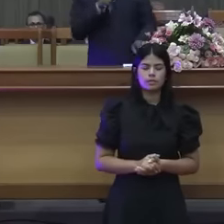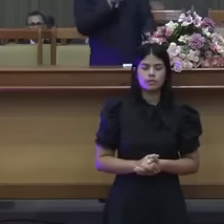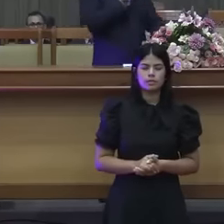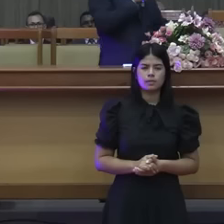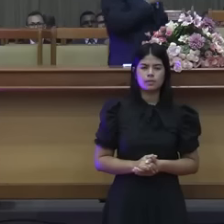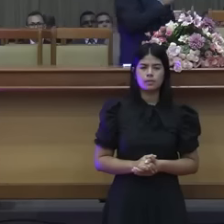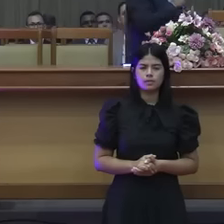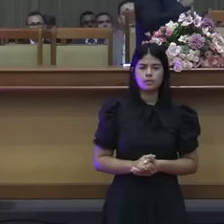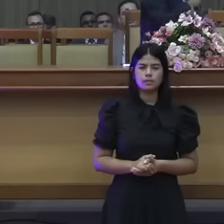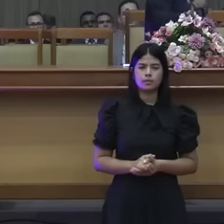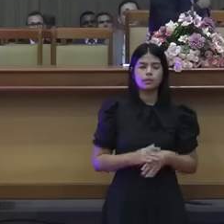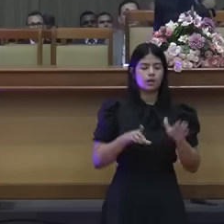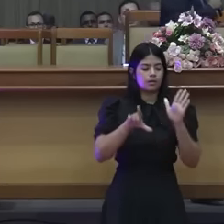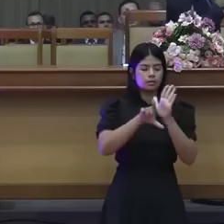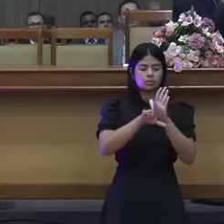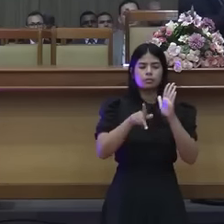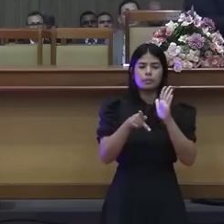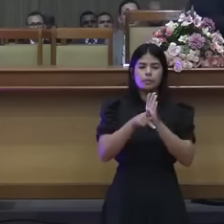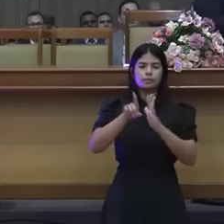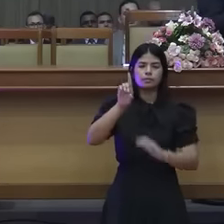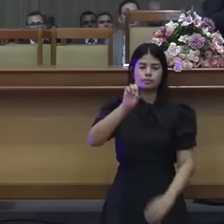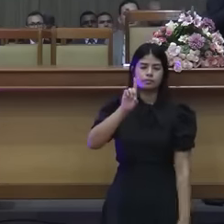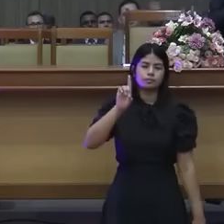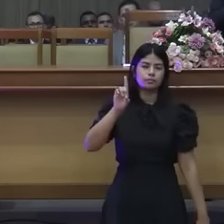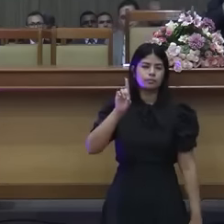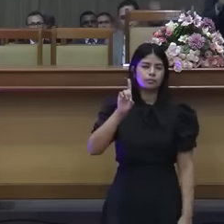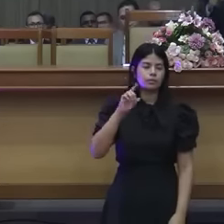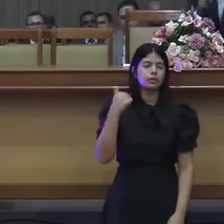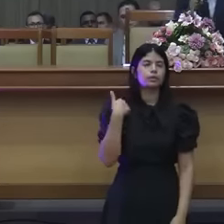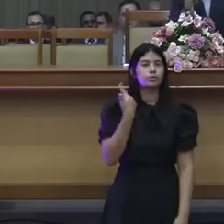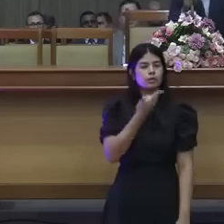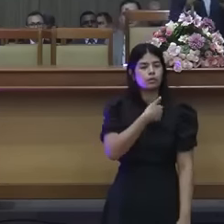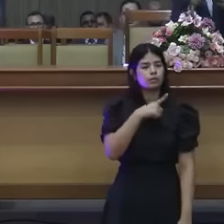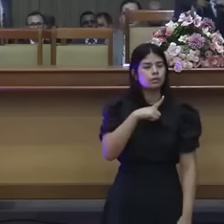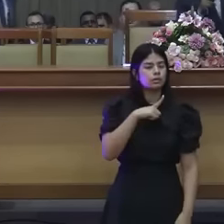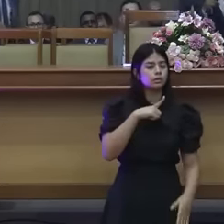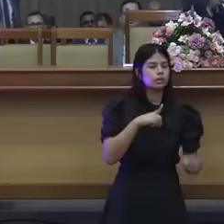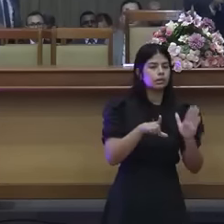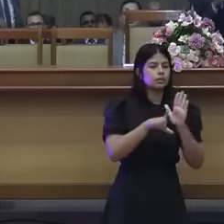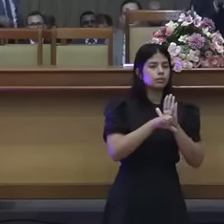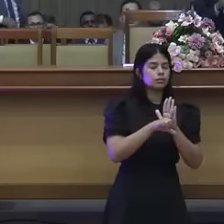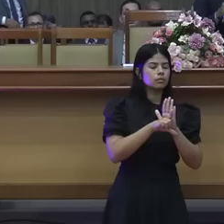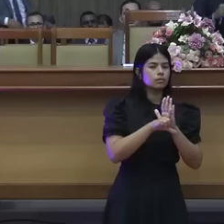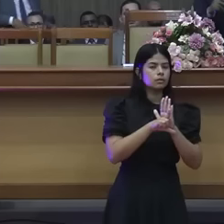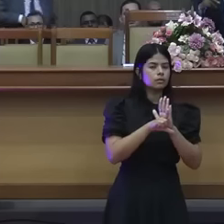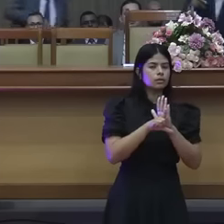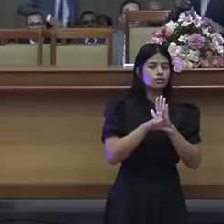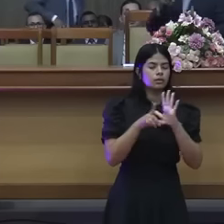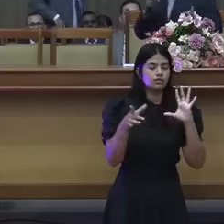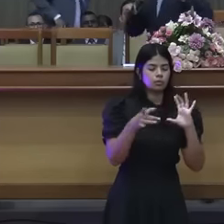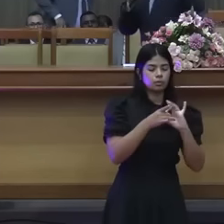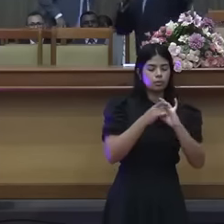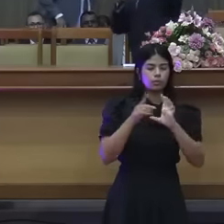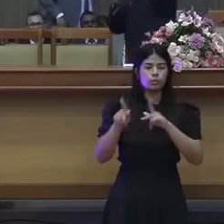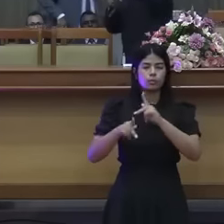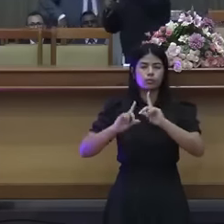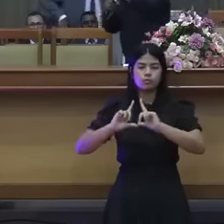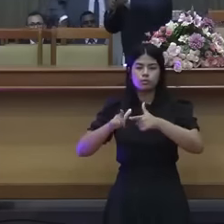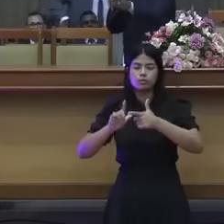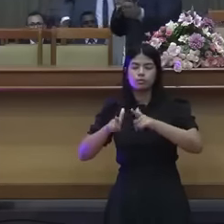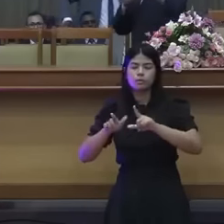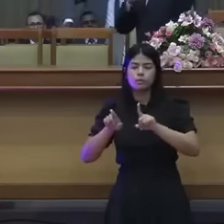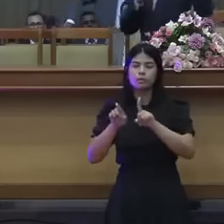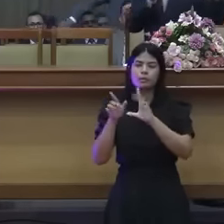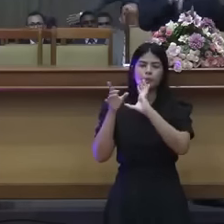E é lei de Deus. Nós tínhamos leis que eram relacionadas a Israel e também para aquele